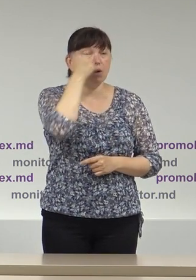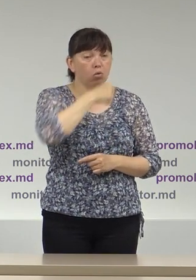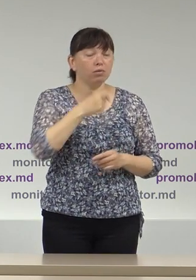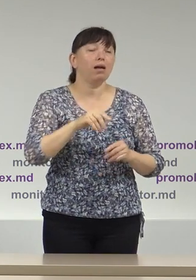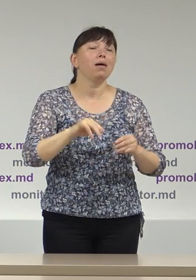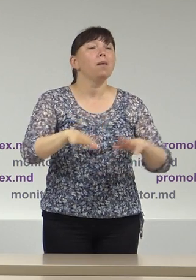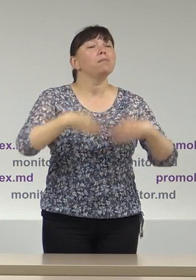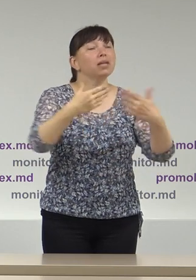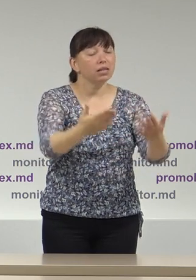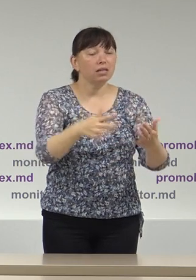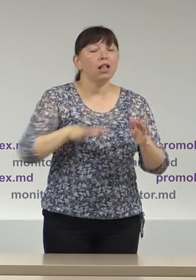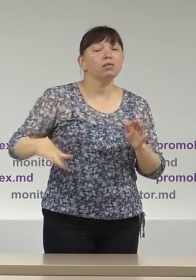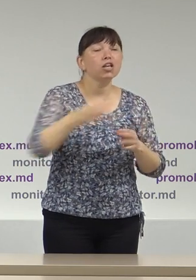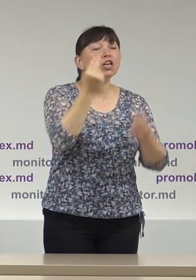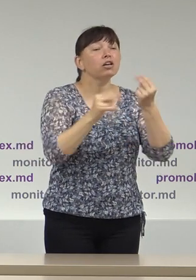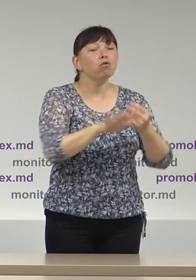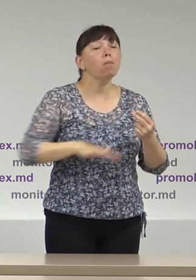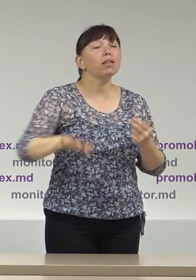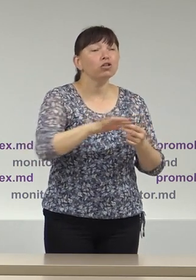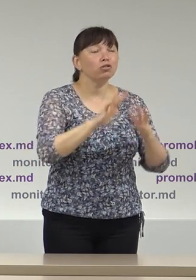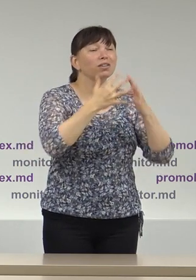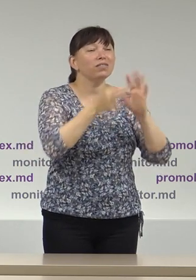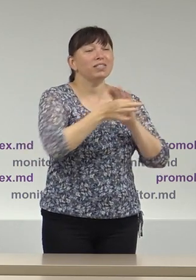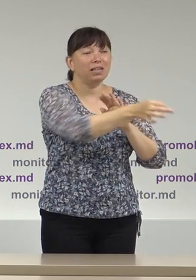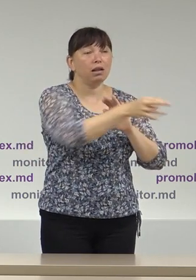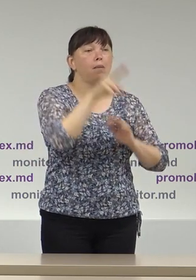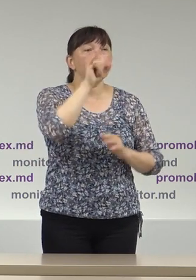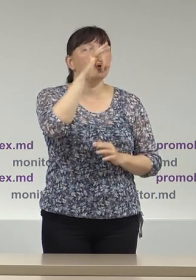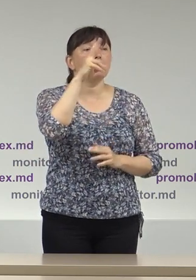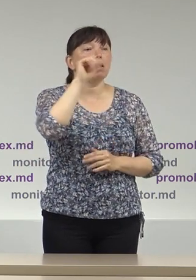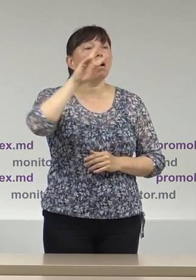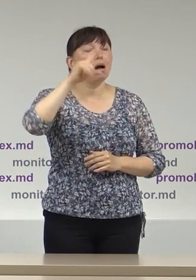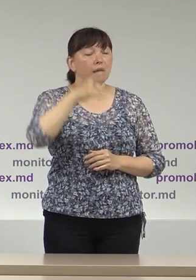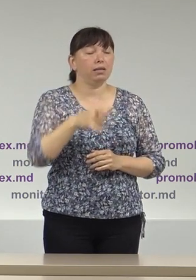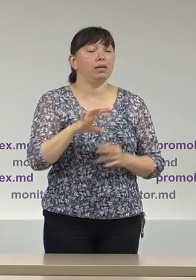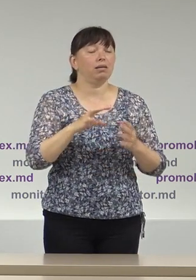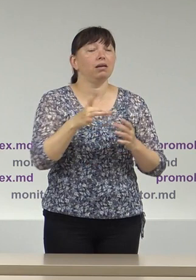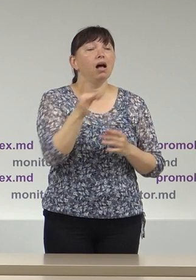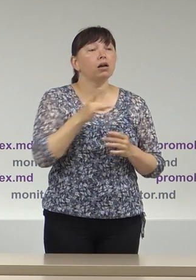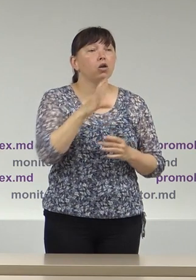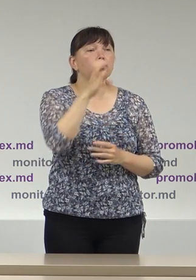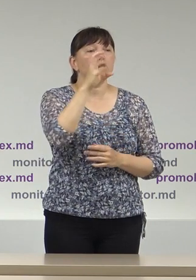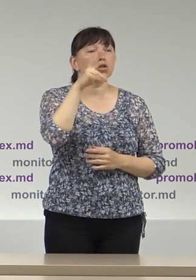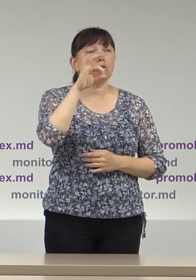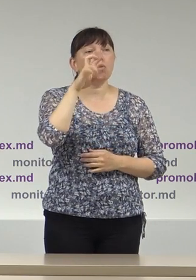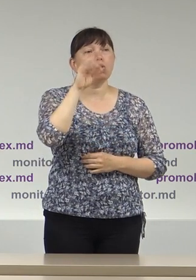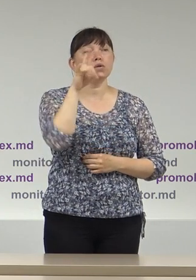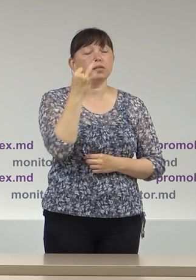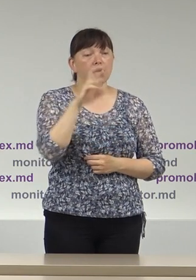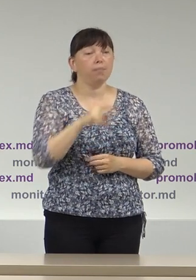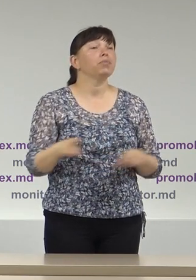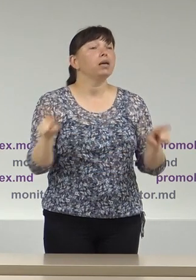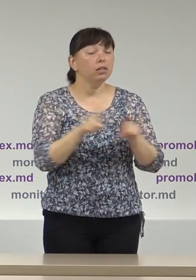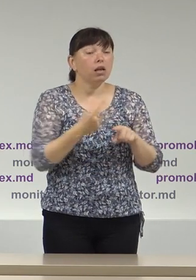teren de joacă cadou copiilor din satul Parcani în raionul Slobozie La fel în